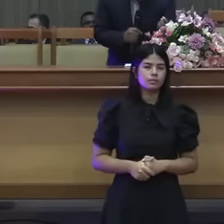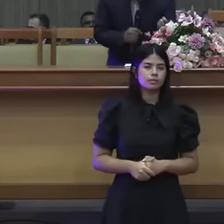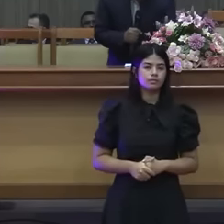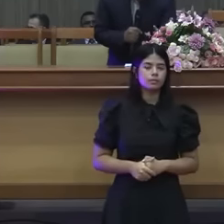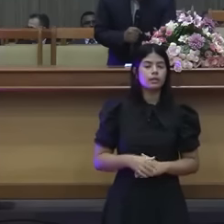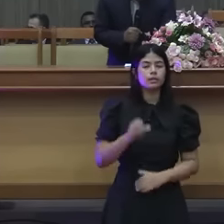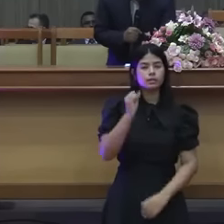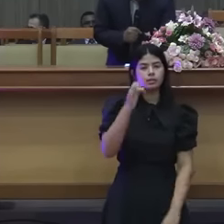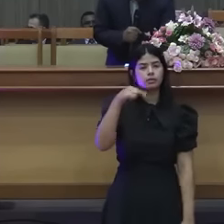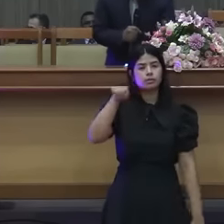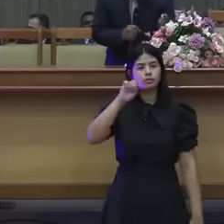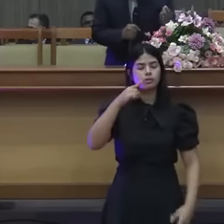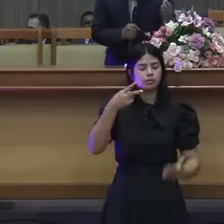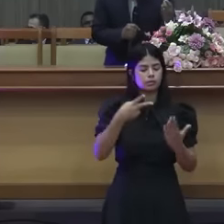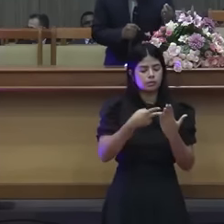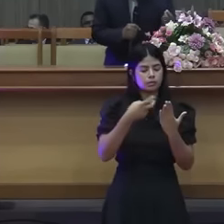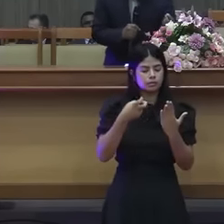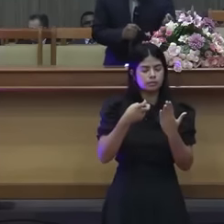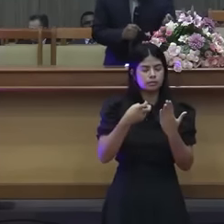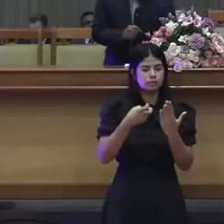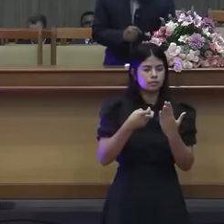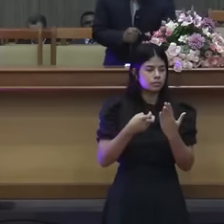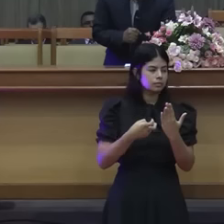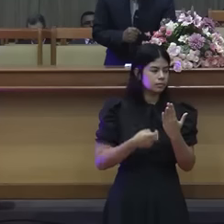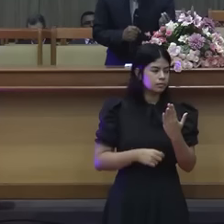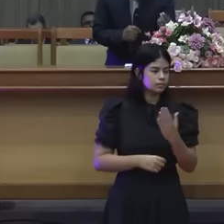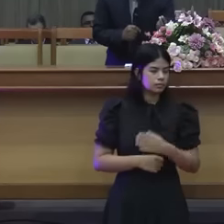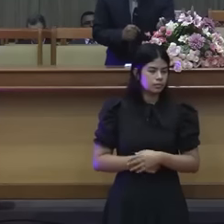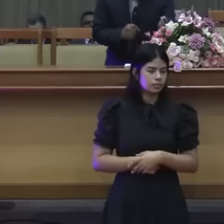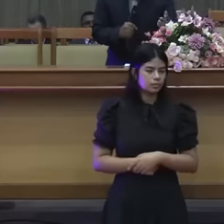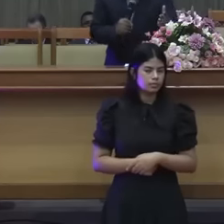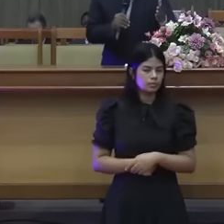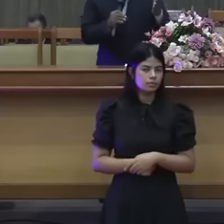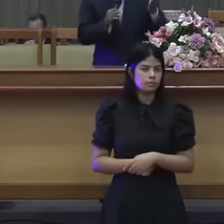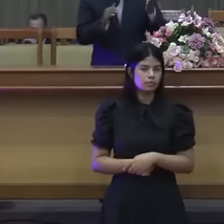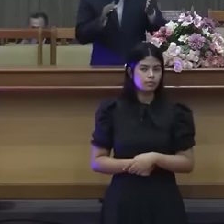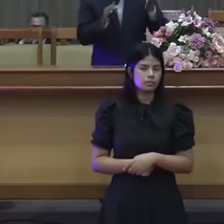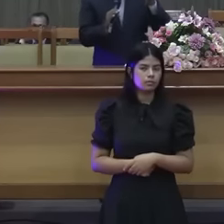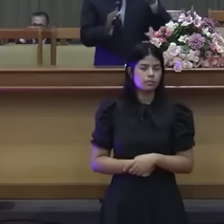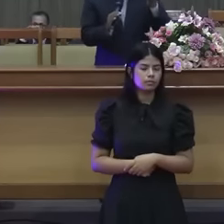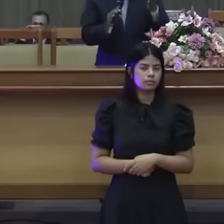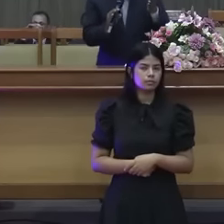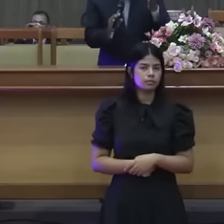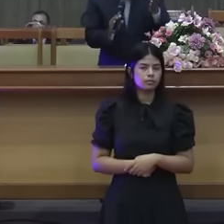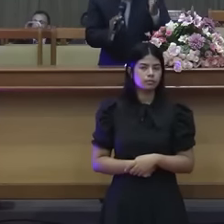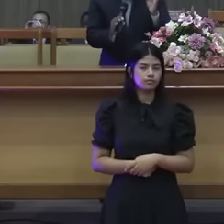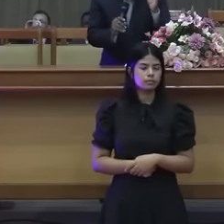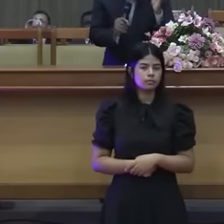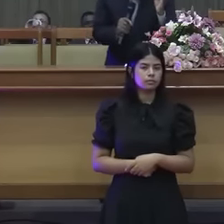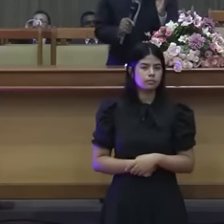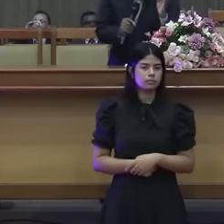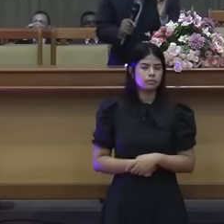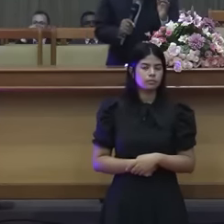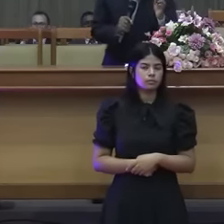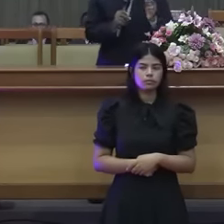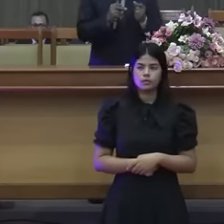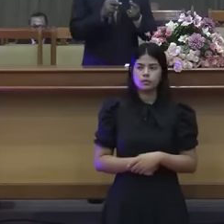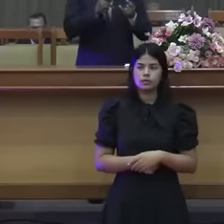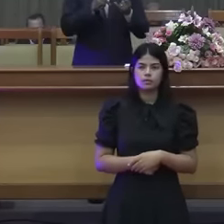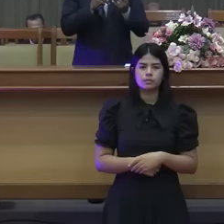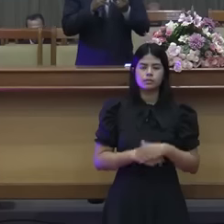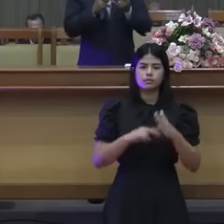vocês analisarem essa palavra aí, no original, essa expressão, ela quer dizer três coisas.